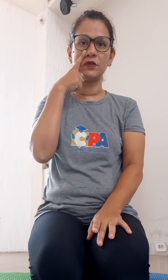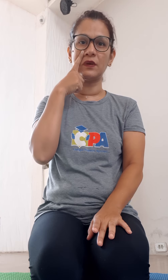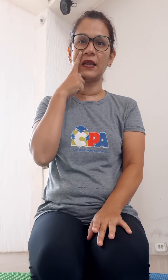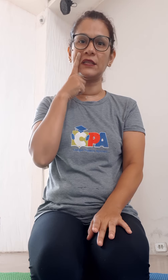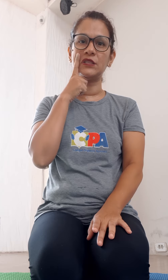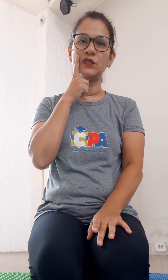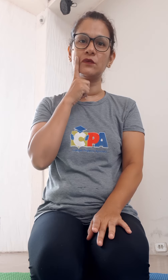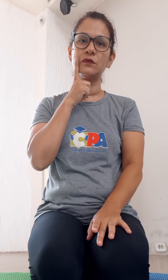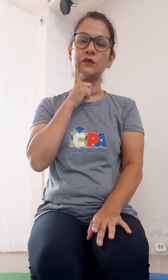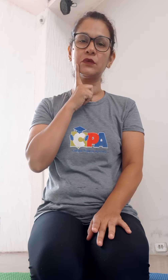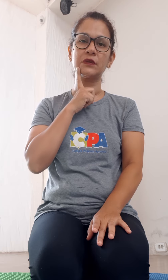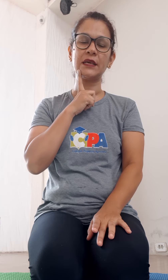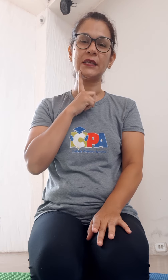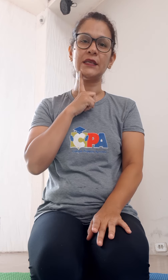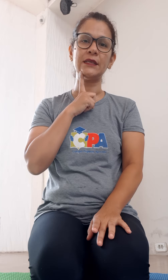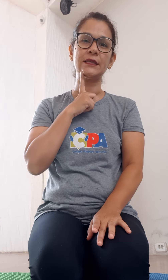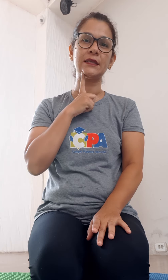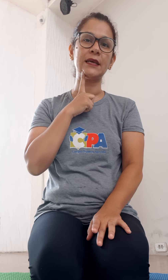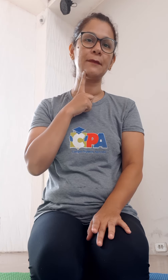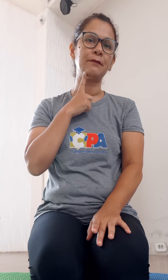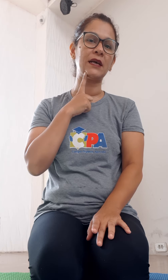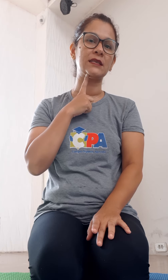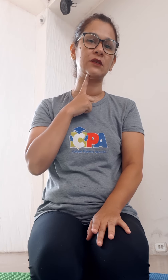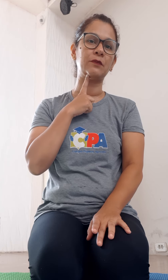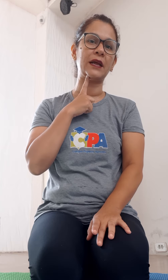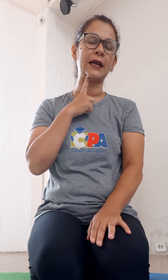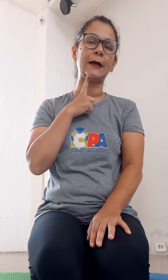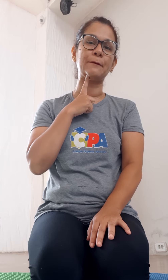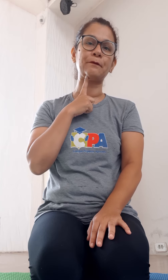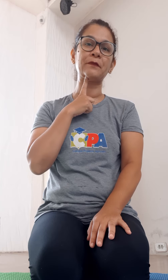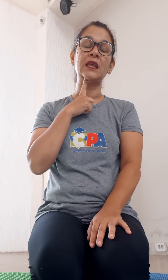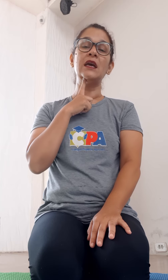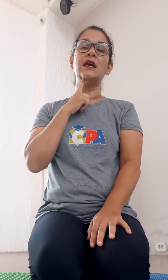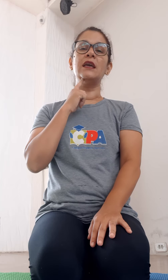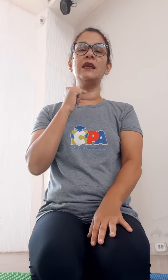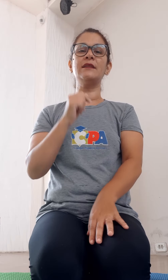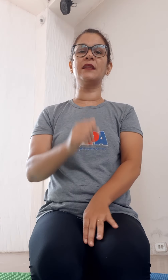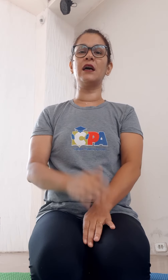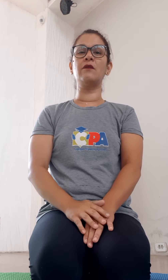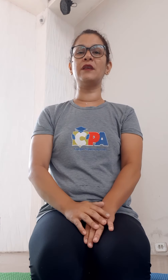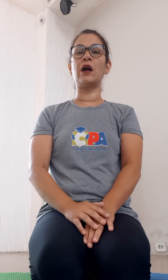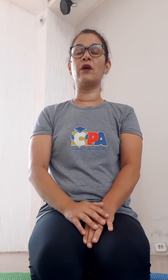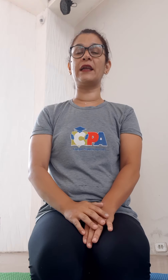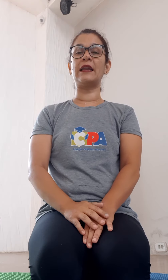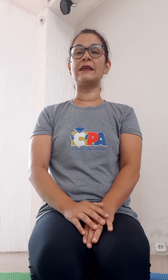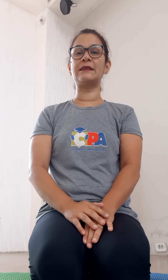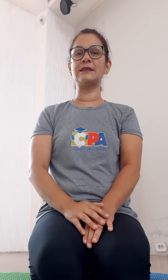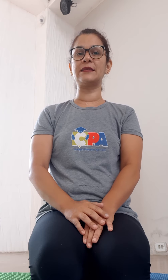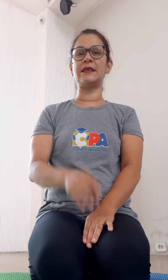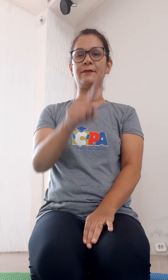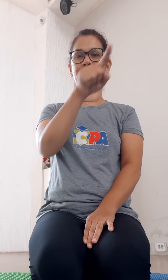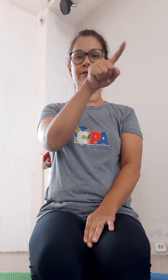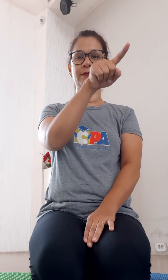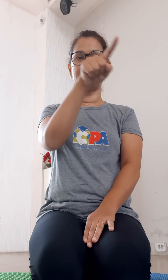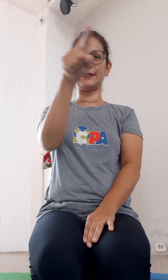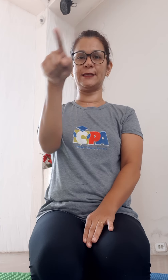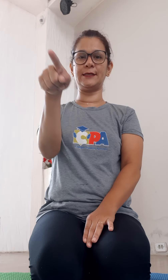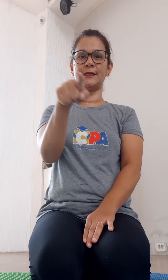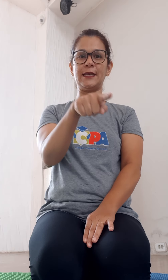do ladinho do nariz, né? Passando pra cá. Então, e agora é a letra Z, Z,